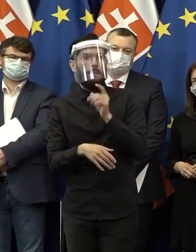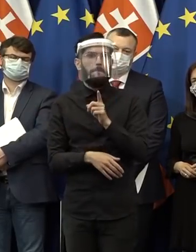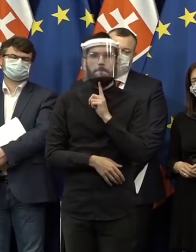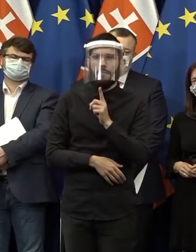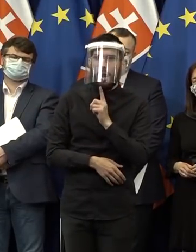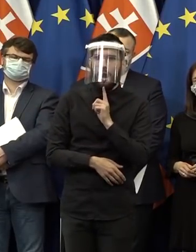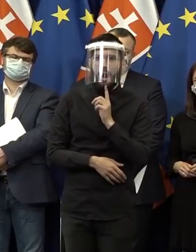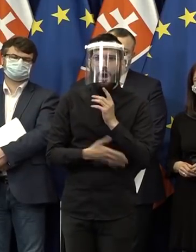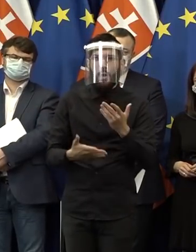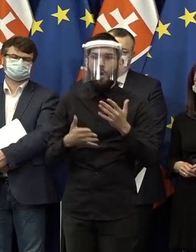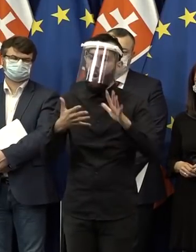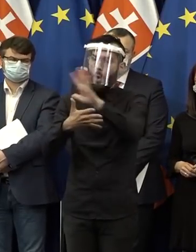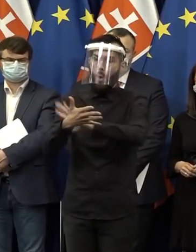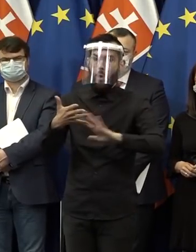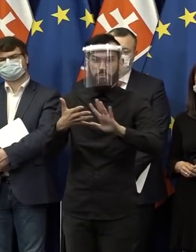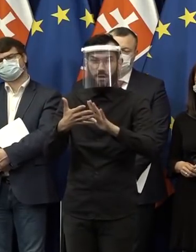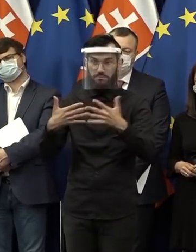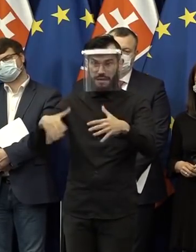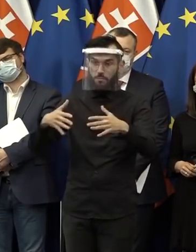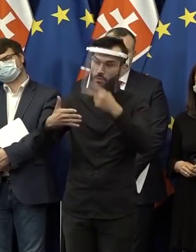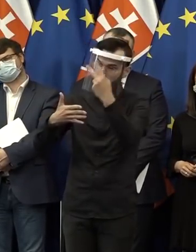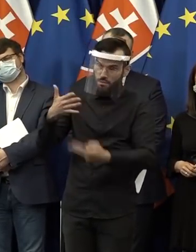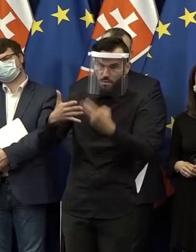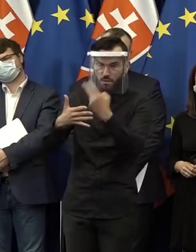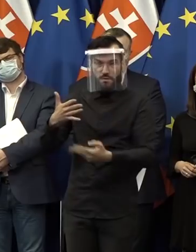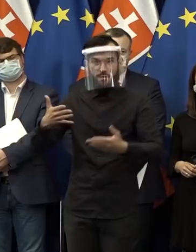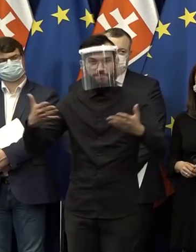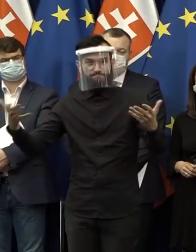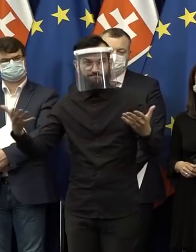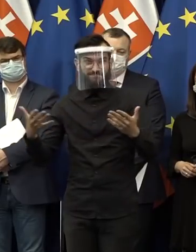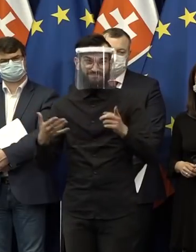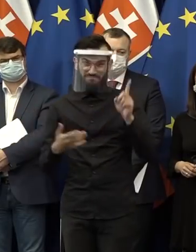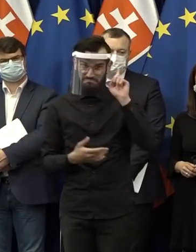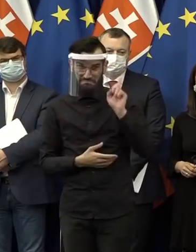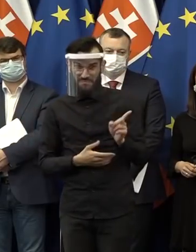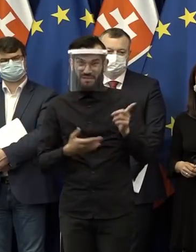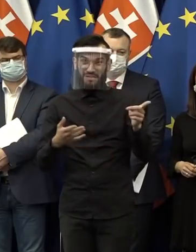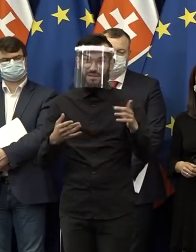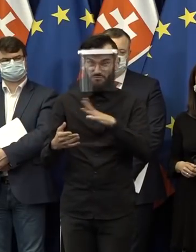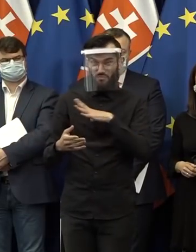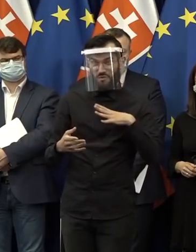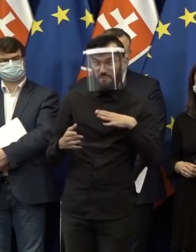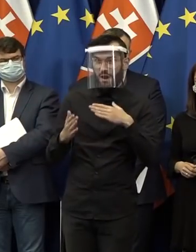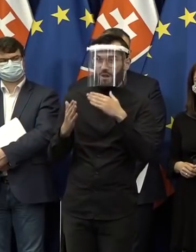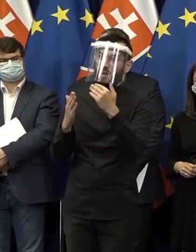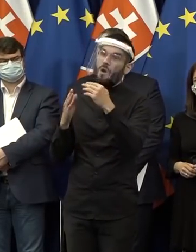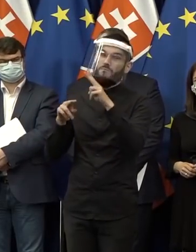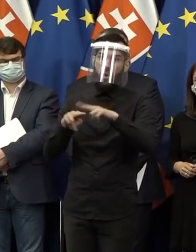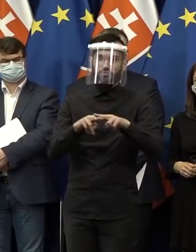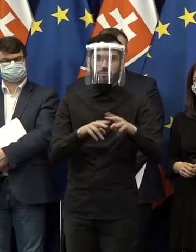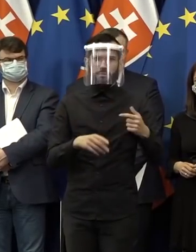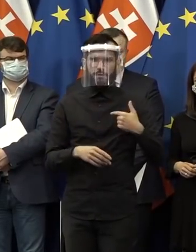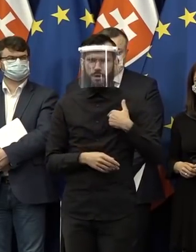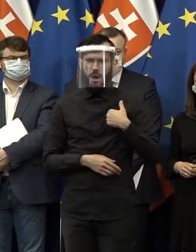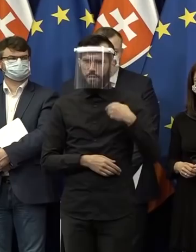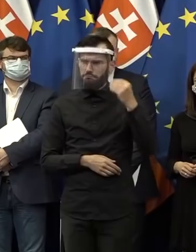vlastne k obsahu dostať skôr a naštudovať si ho? Či je to podľa vás štandardný postup? Ja si